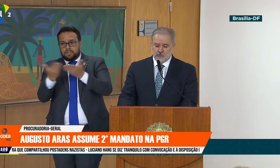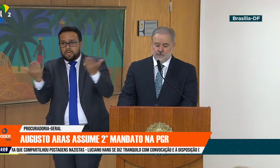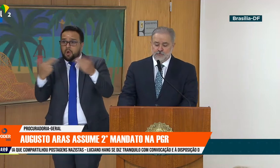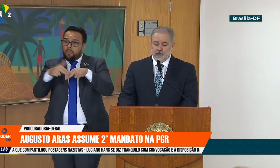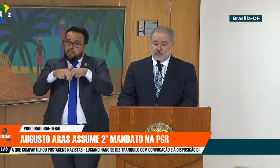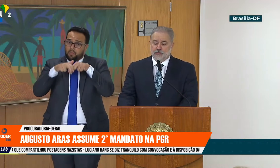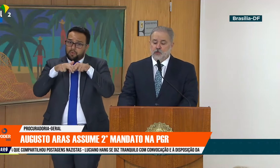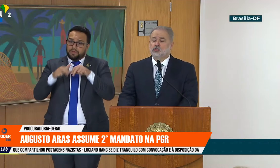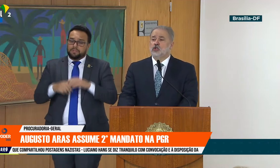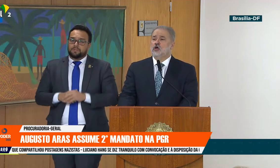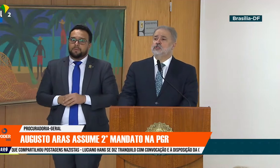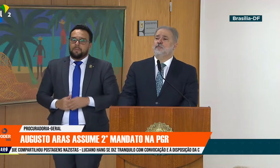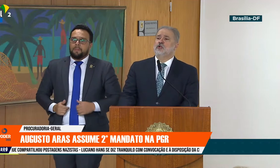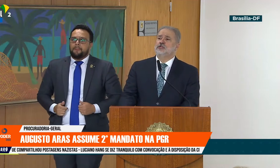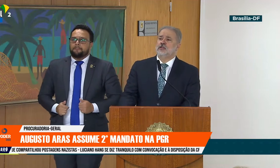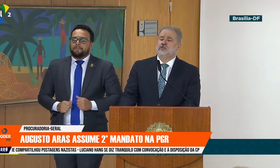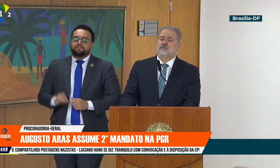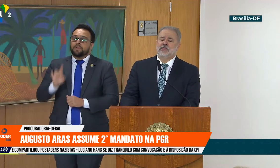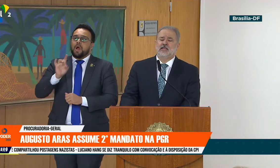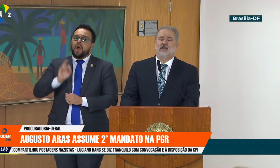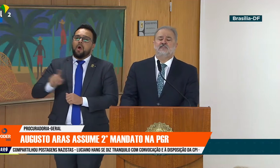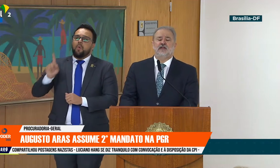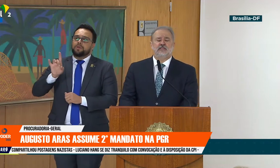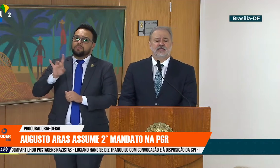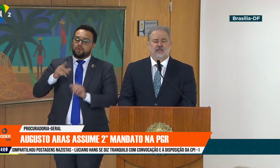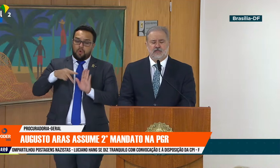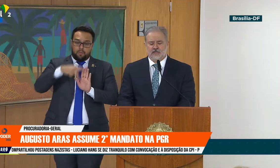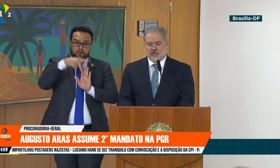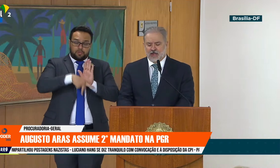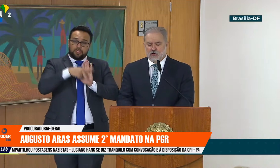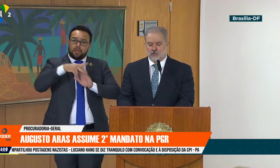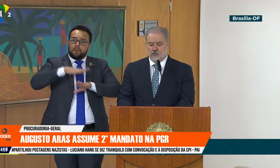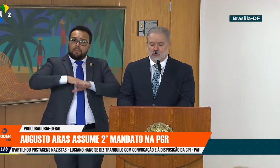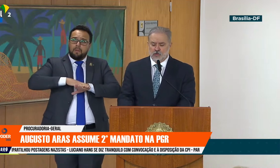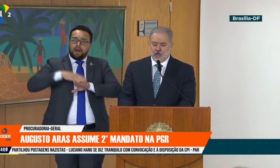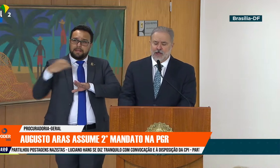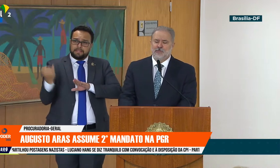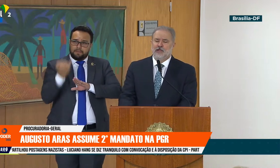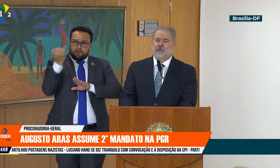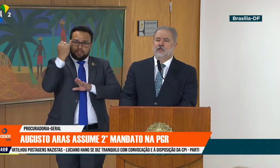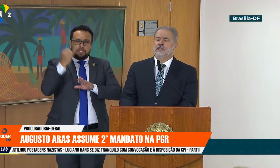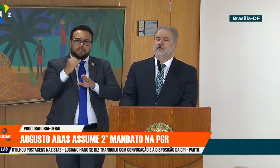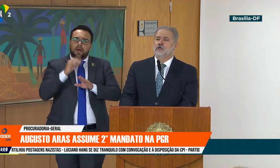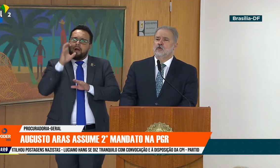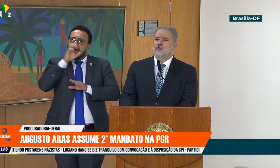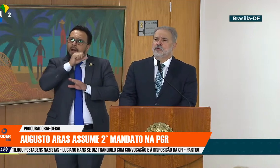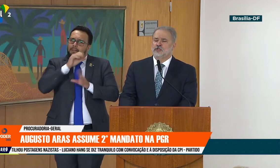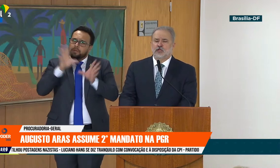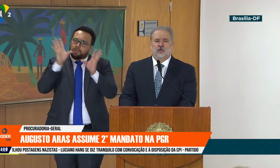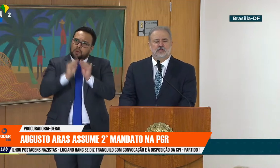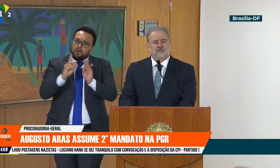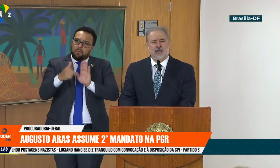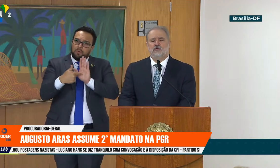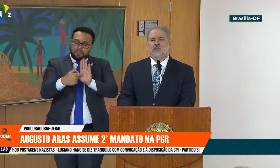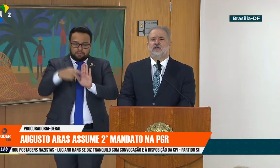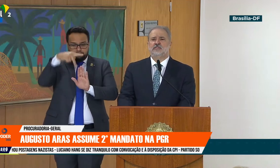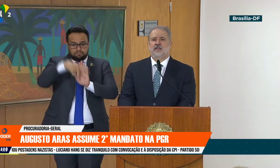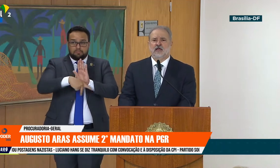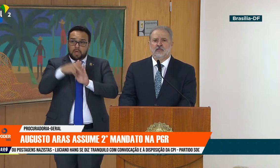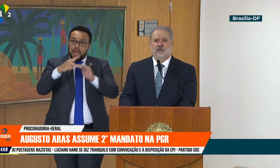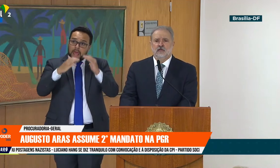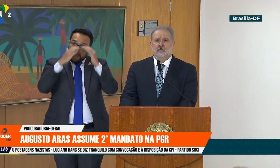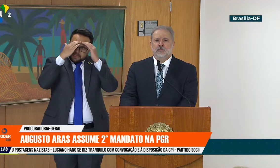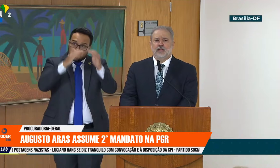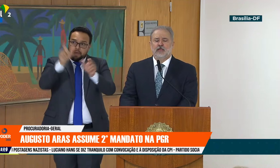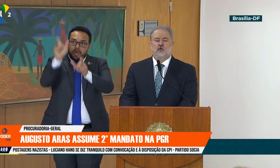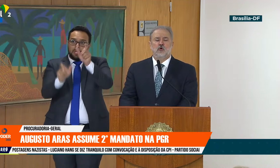E, por isso, não só os projetos mais relevantes a que trago rapidamente, como o projeto respeito e